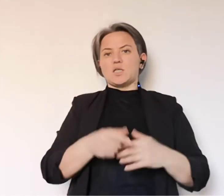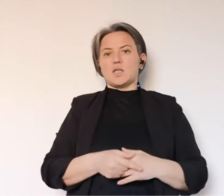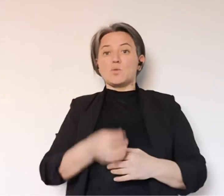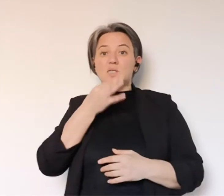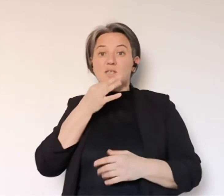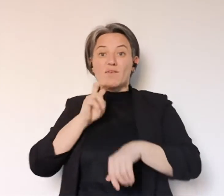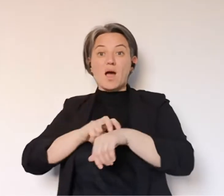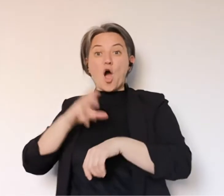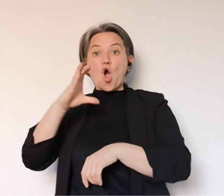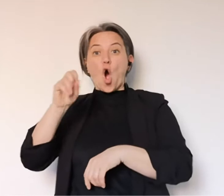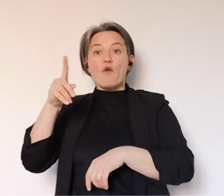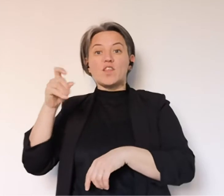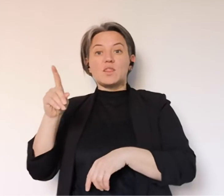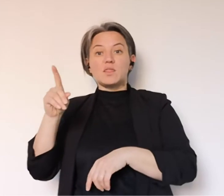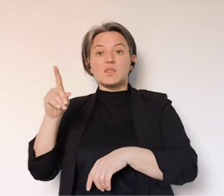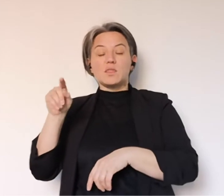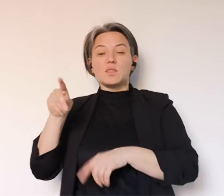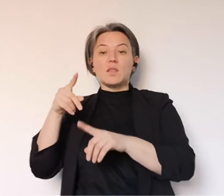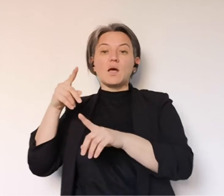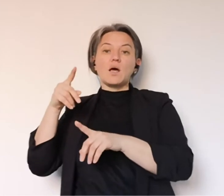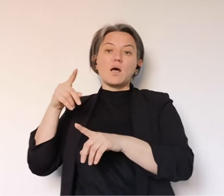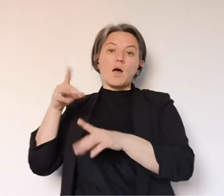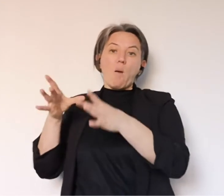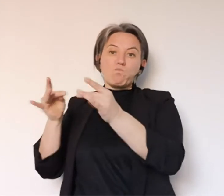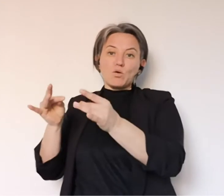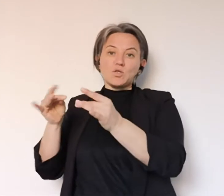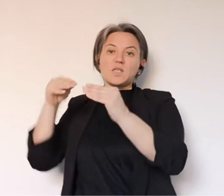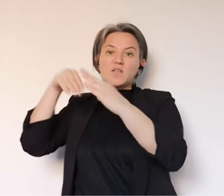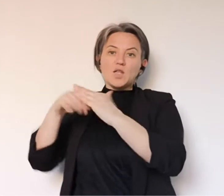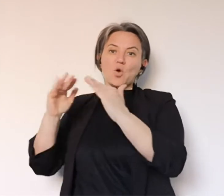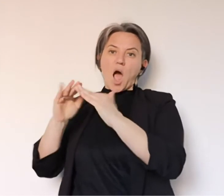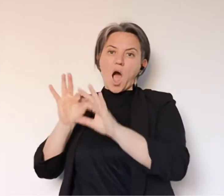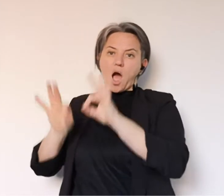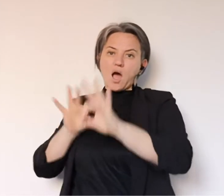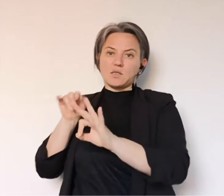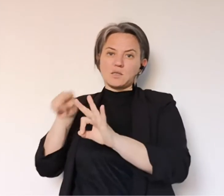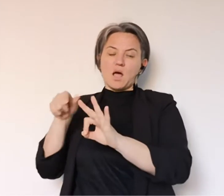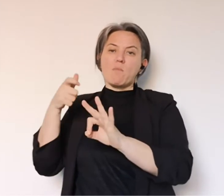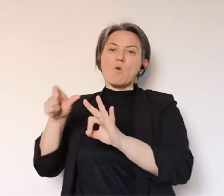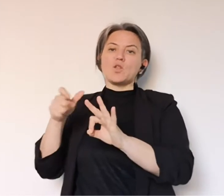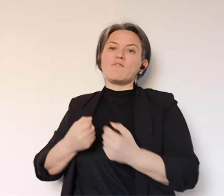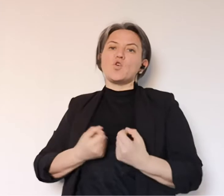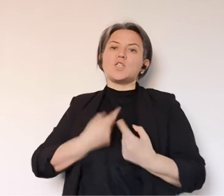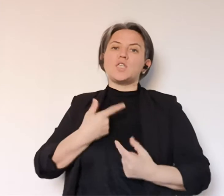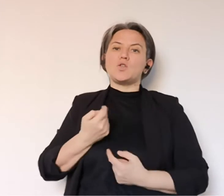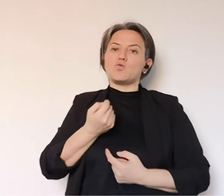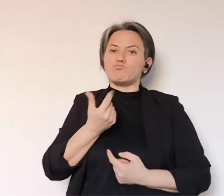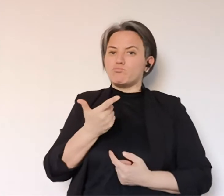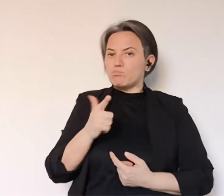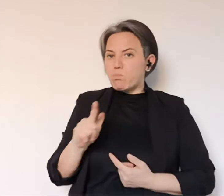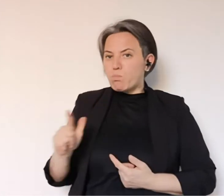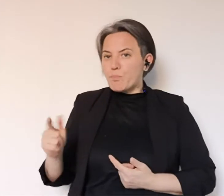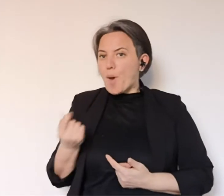pare 17 posti Covid. Sono quindi sempre di più i Covid positivi, quindi le persone positive